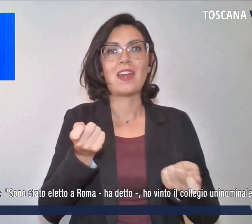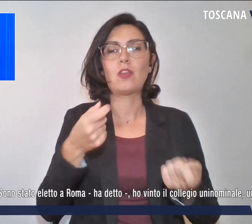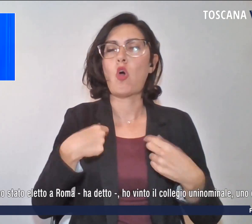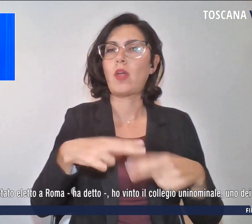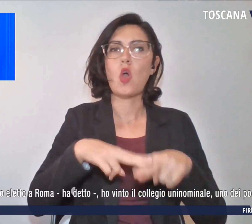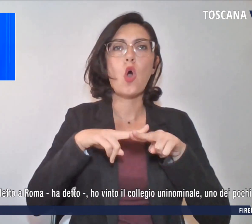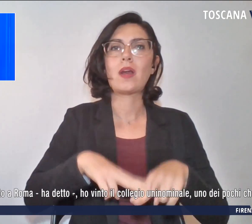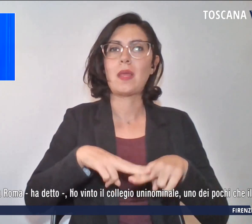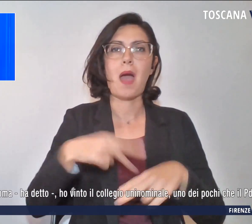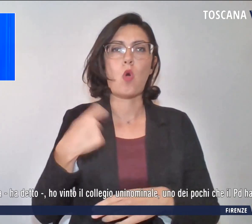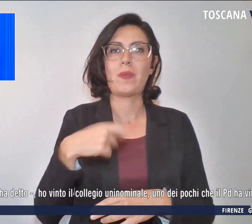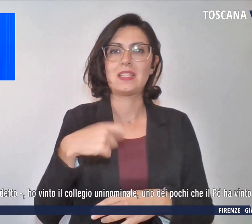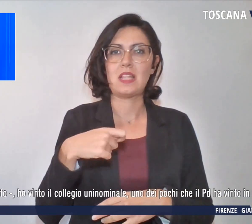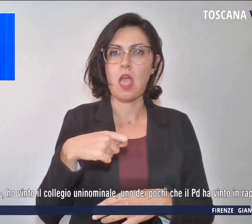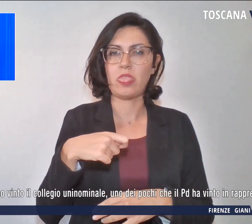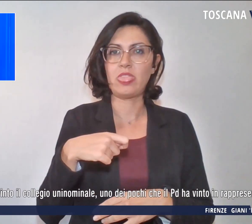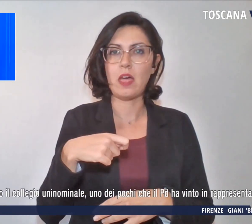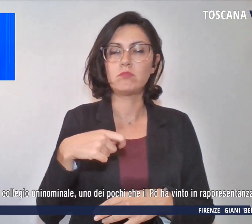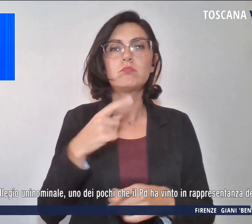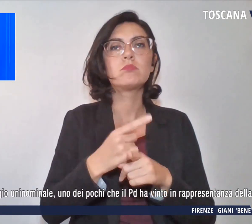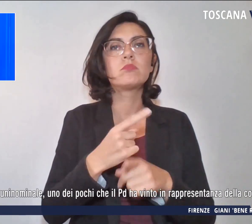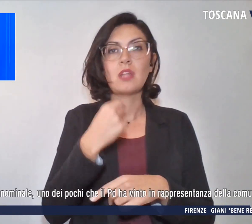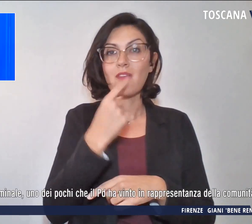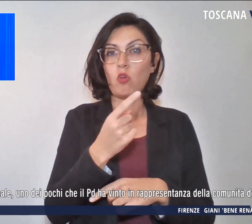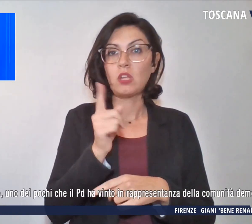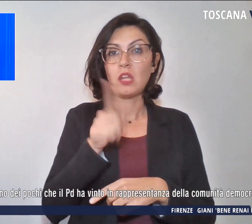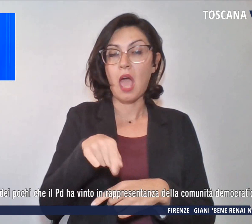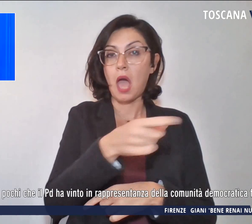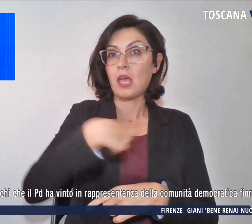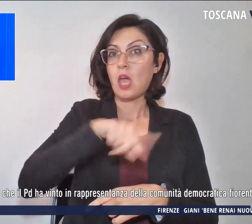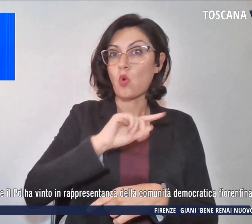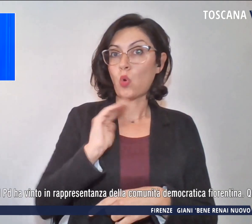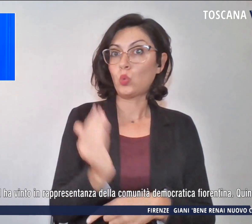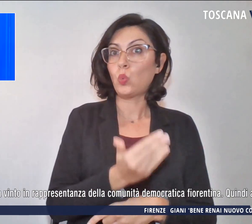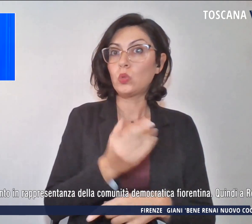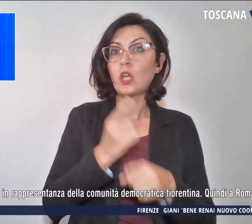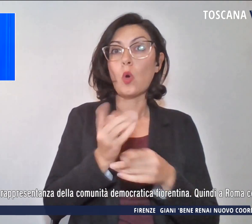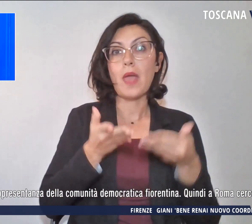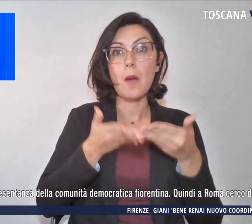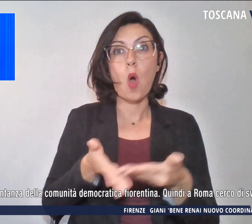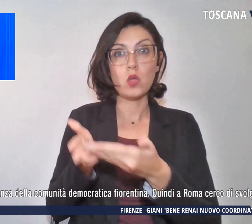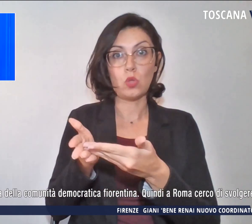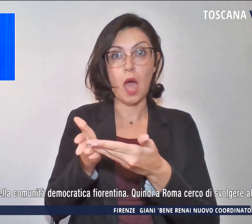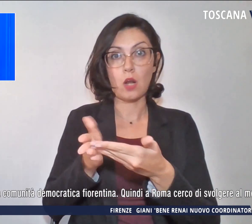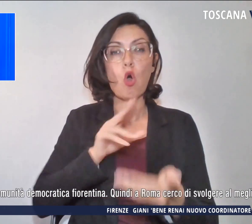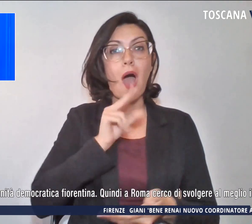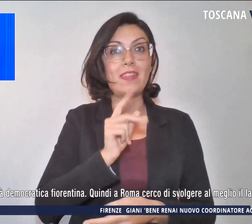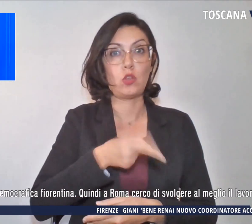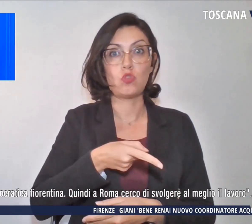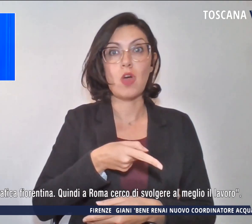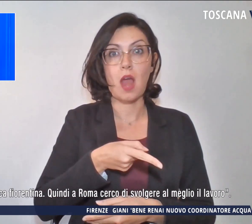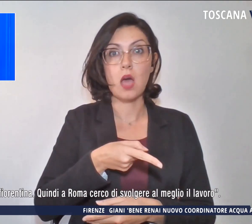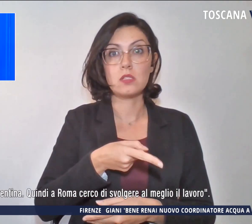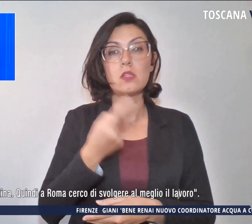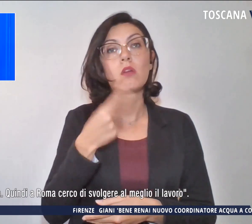perciò il Presidente. Devo dire che anche noi tutti dobbiamo aiutarlo, ha proseguito Gianassi, per portare a